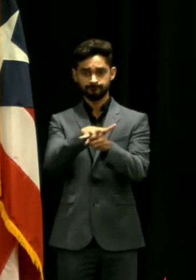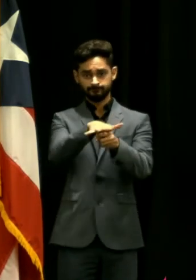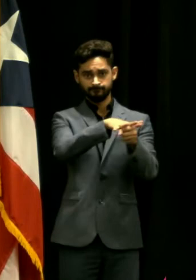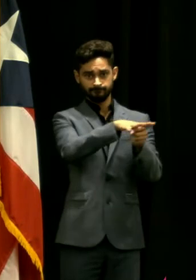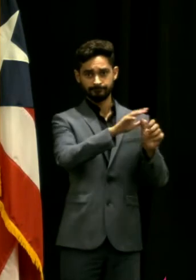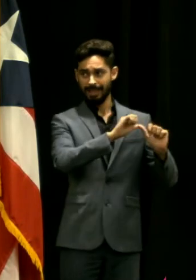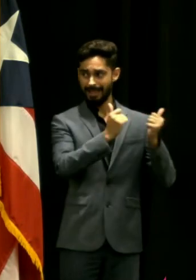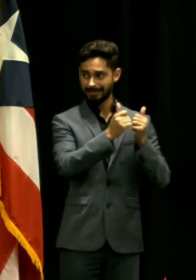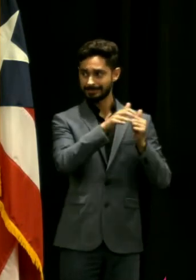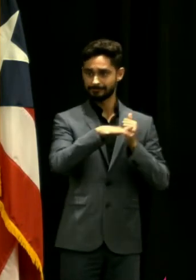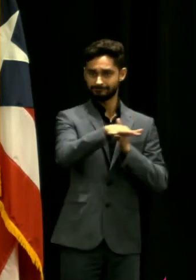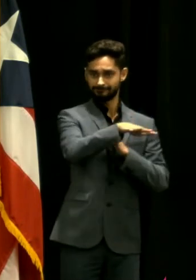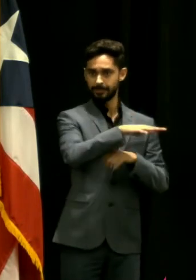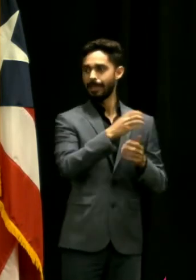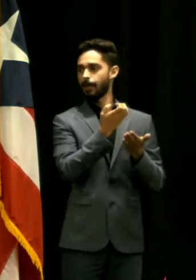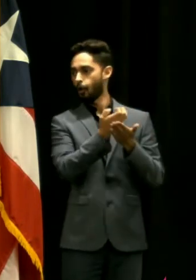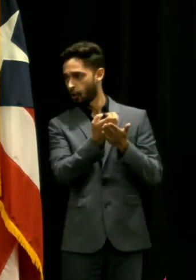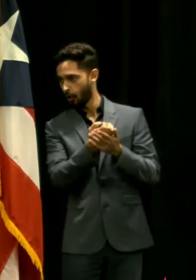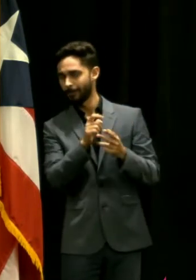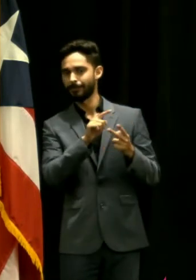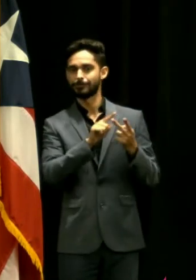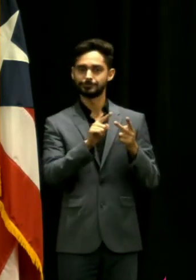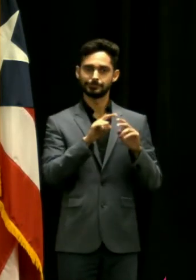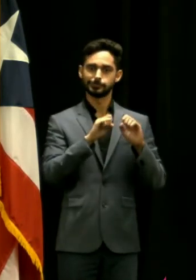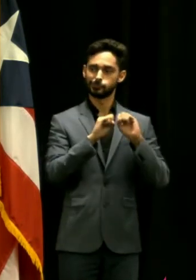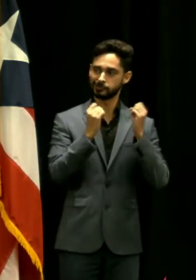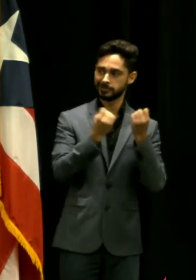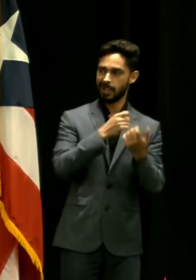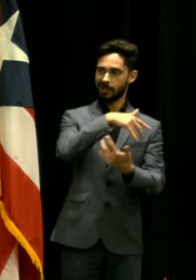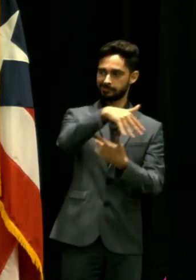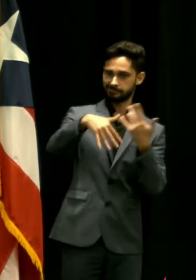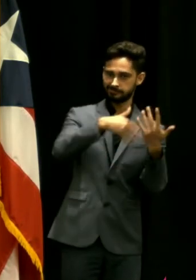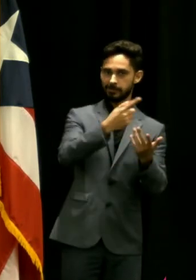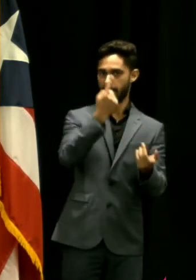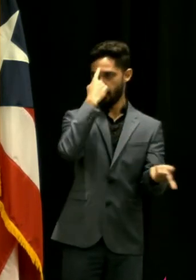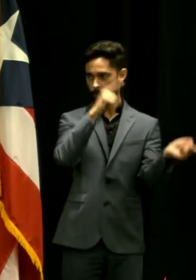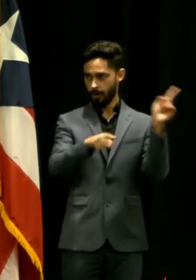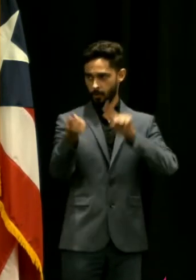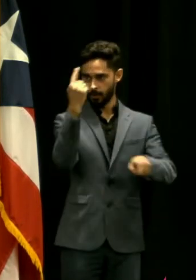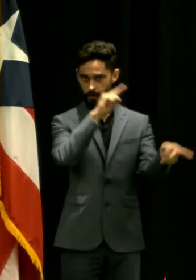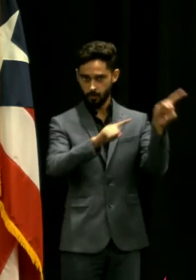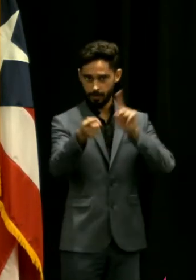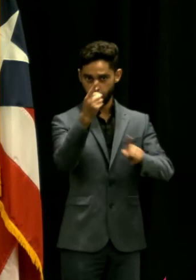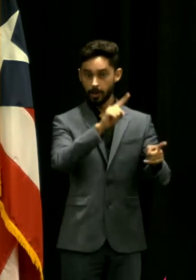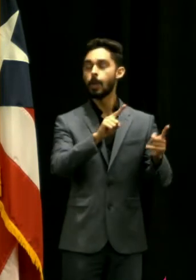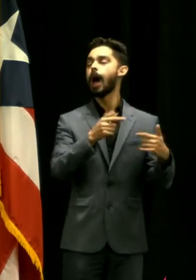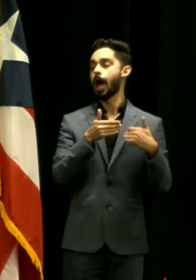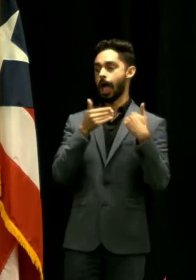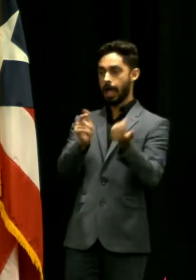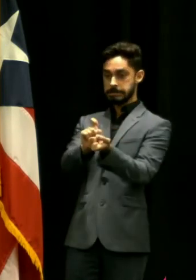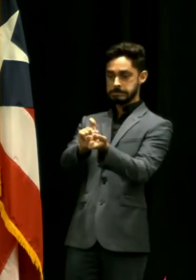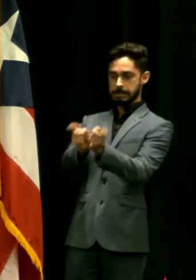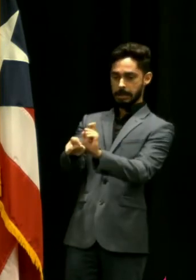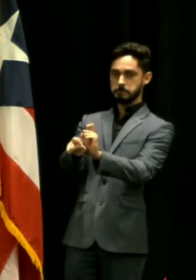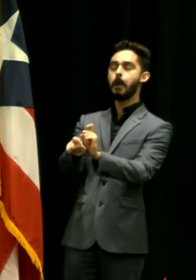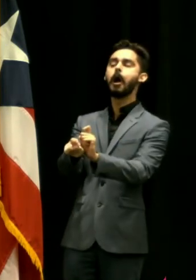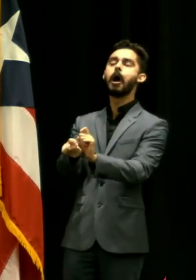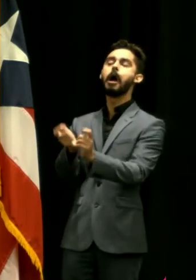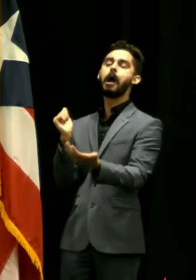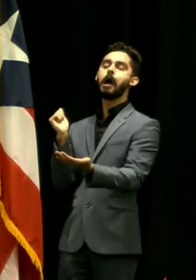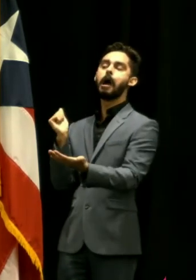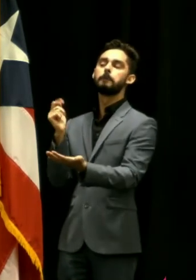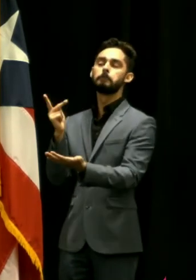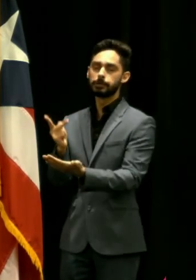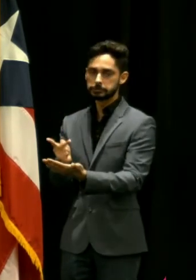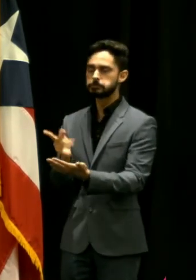sectores económicos y sociales de Puerto Rico me parece que sí que son dos